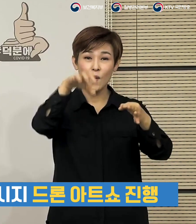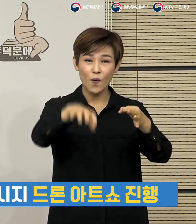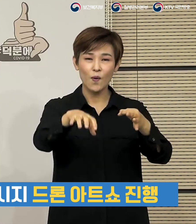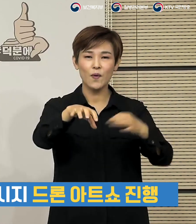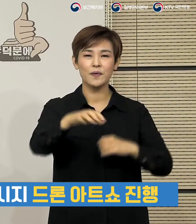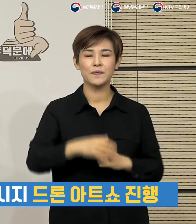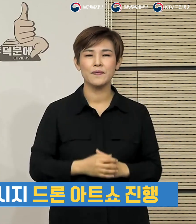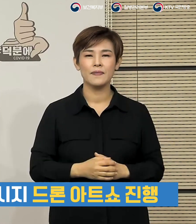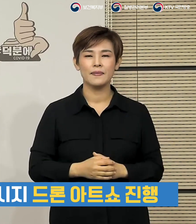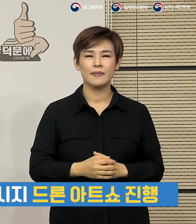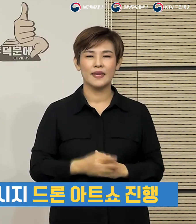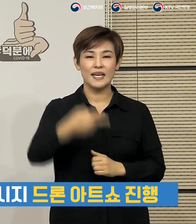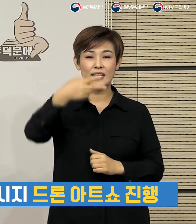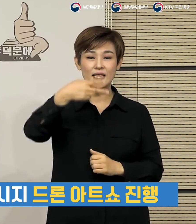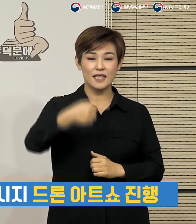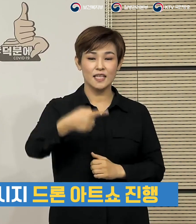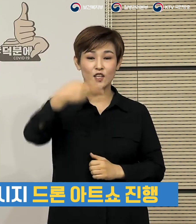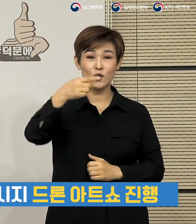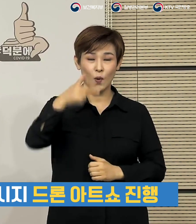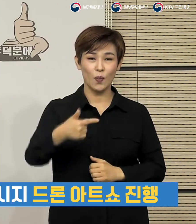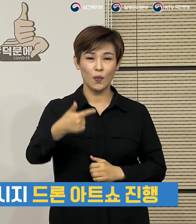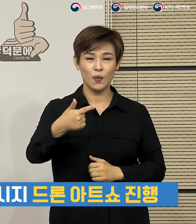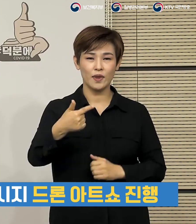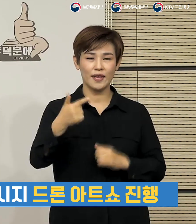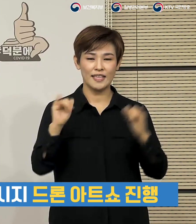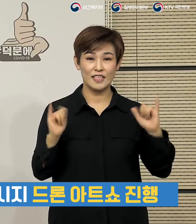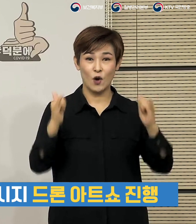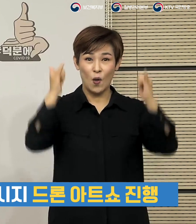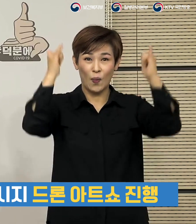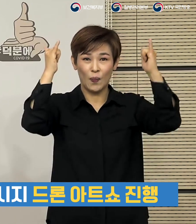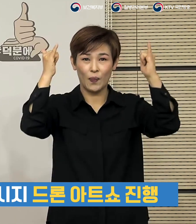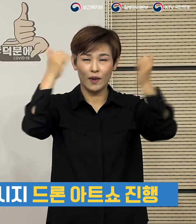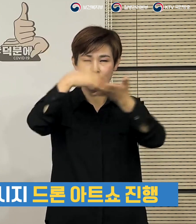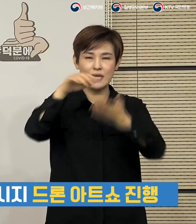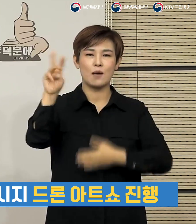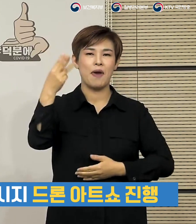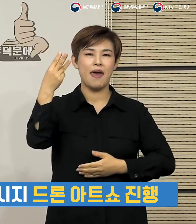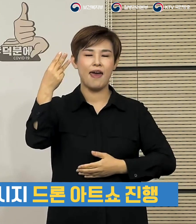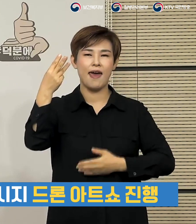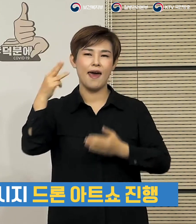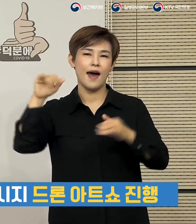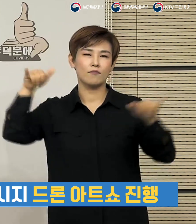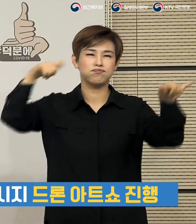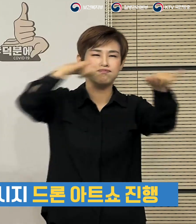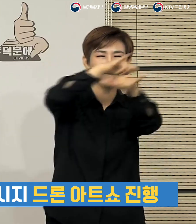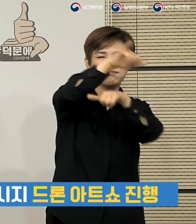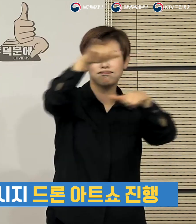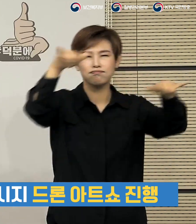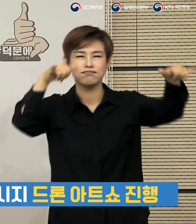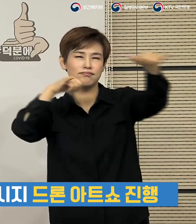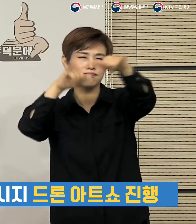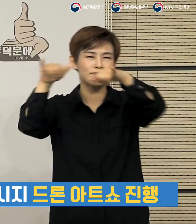드론 300대를 활용해 국민 덕분에 메시지와 코로나 극복 메시지를 전달하는 드론